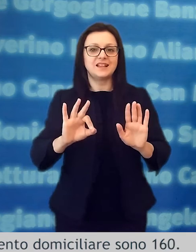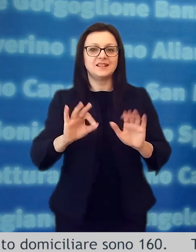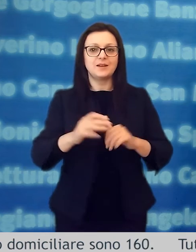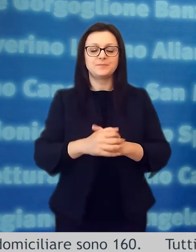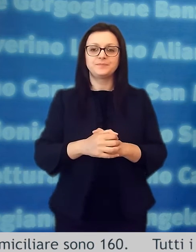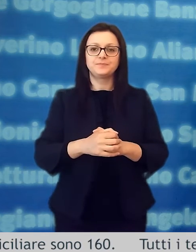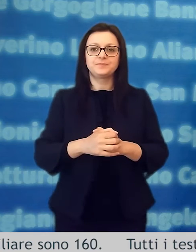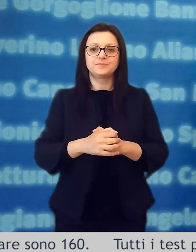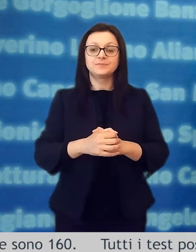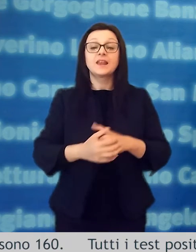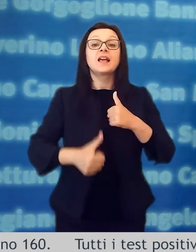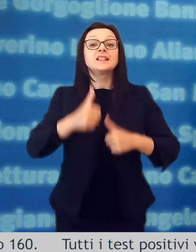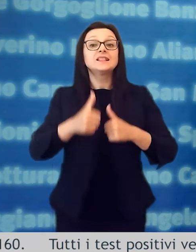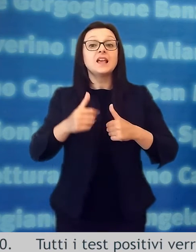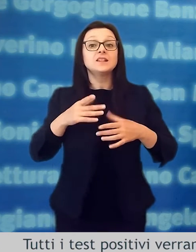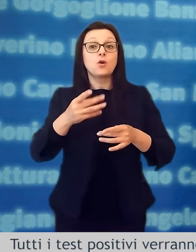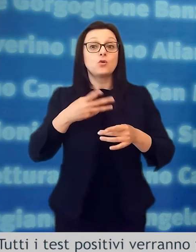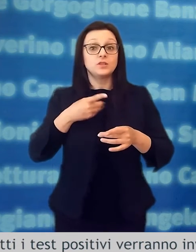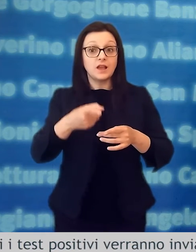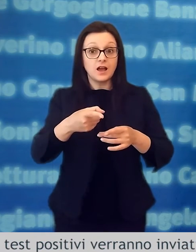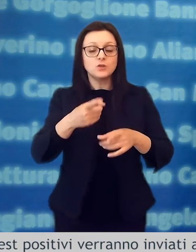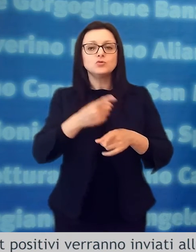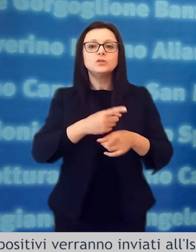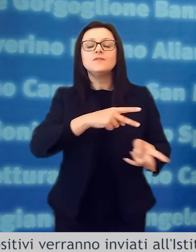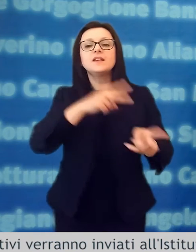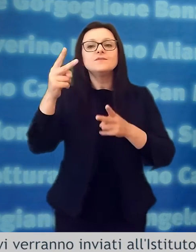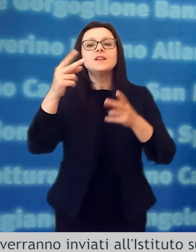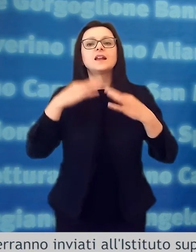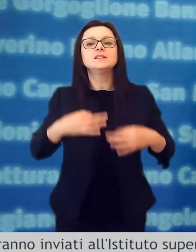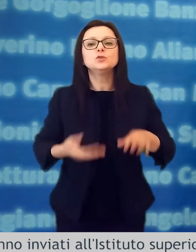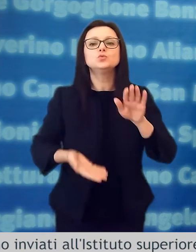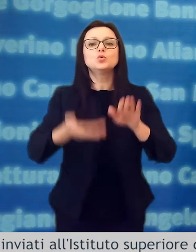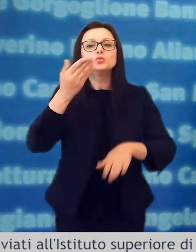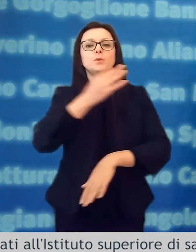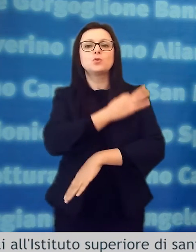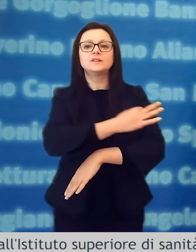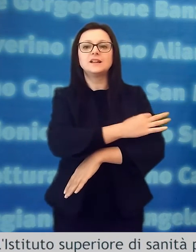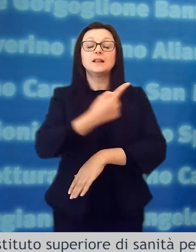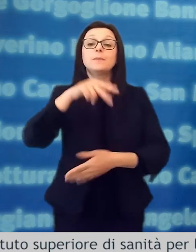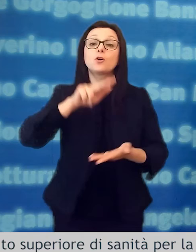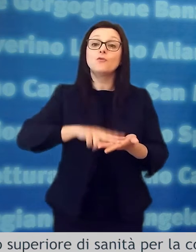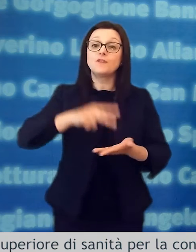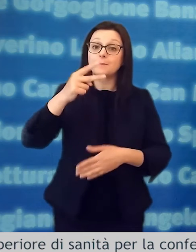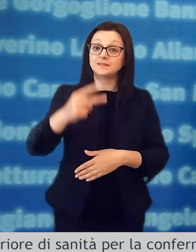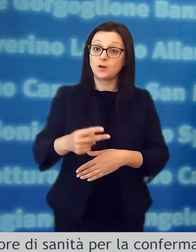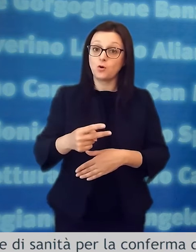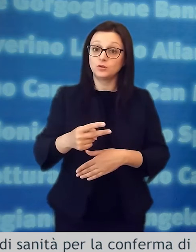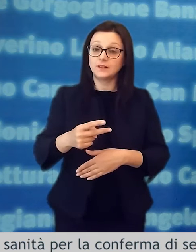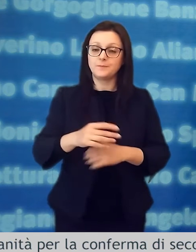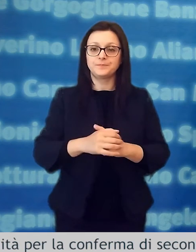tutti i test positivi verranno inviati all'istituto superiore di sanità per la conferma di